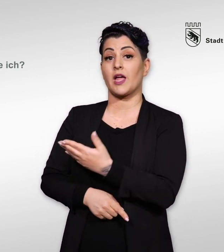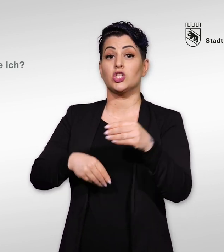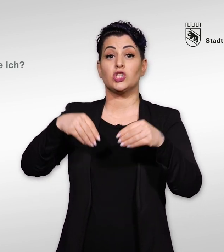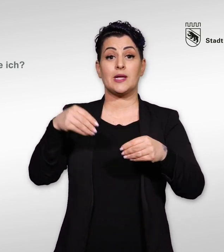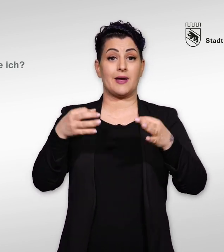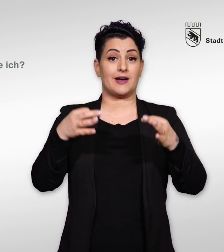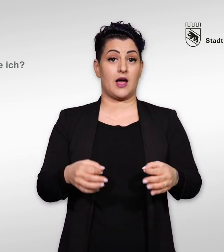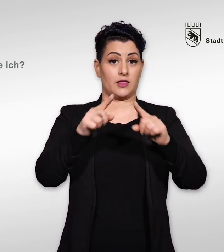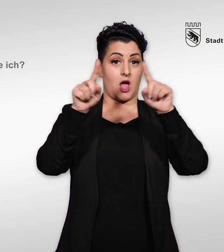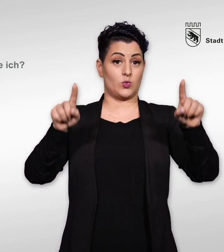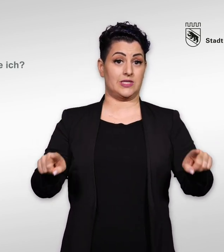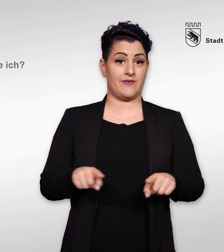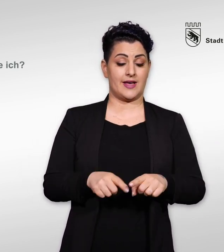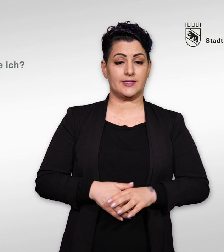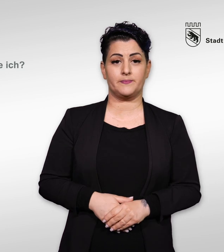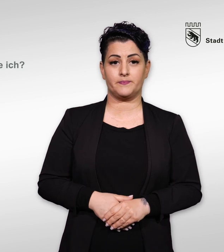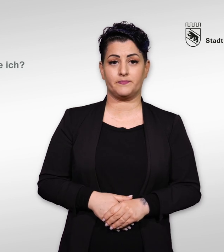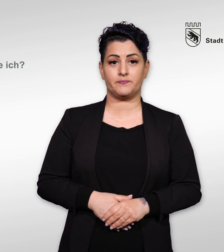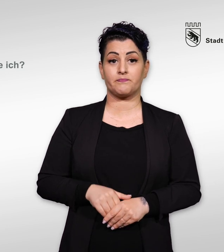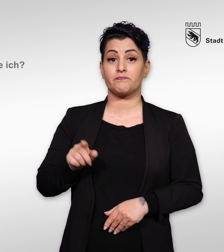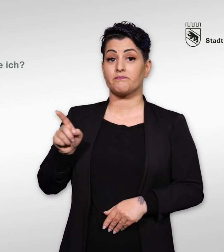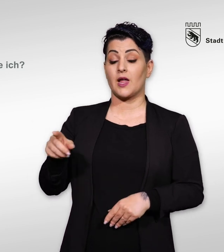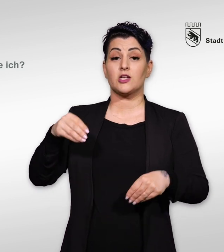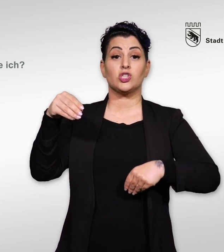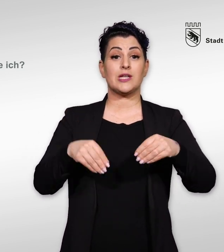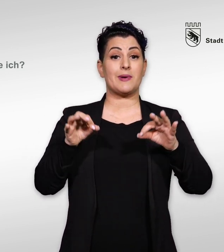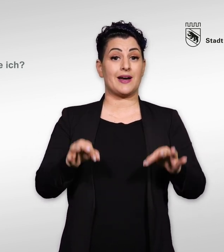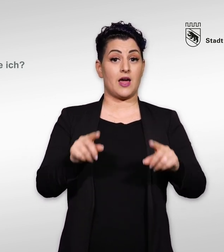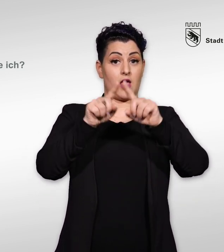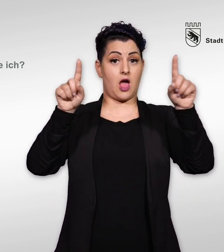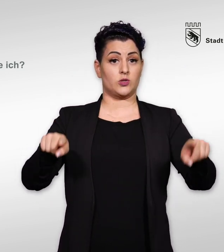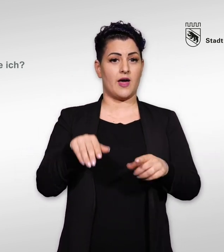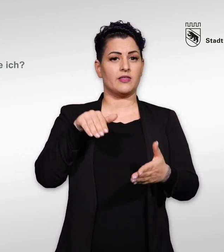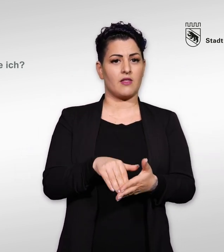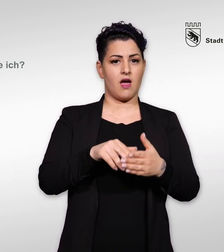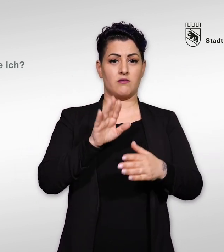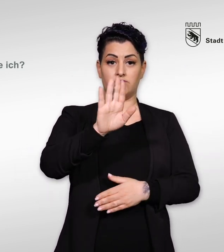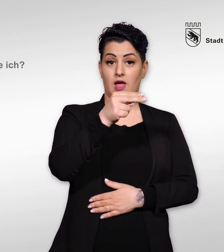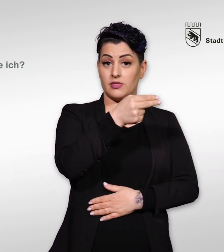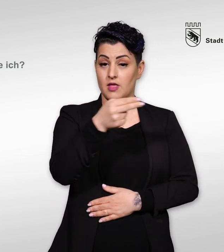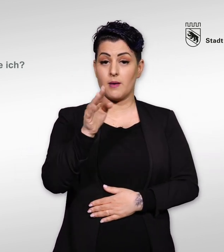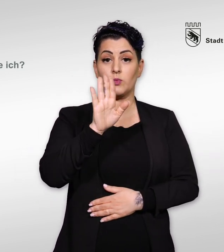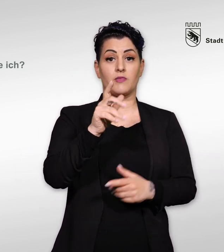Der Stimmrechtsausweis enthält Ihren Namen und Ihre Adresse. Er enthält ein Feld, das Sie unterschreiben müssen.